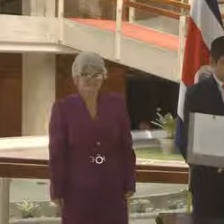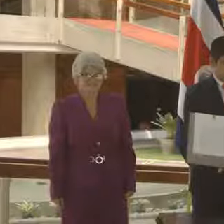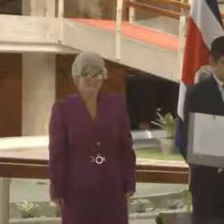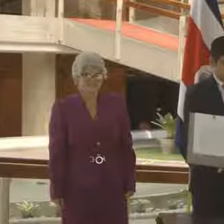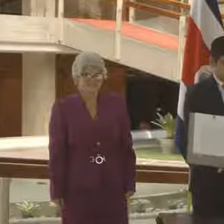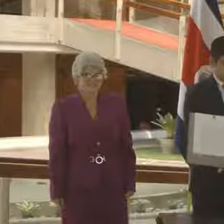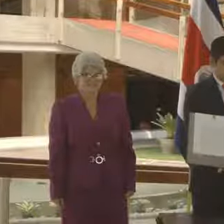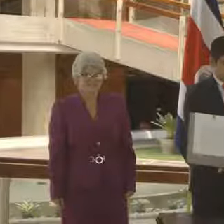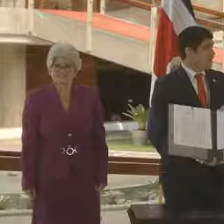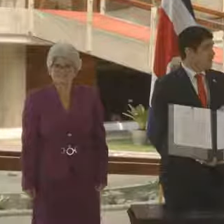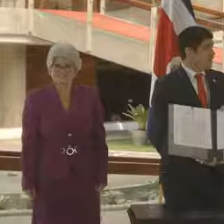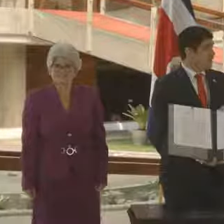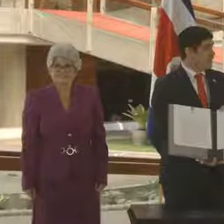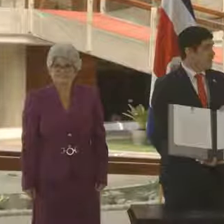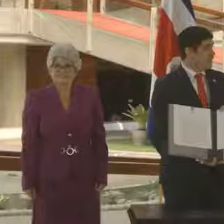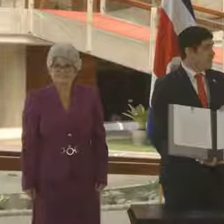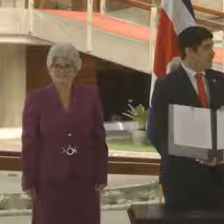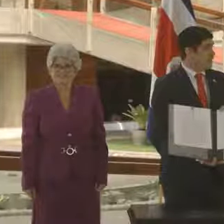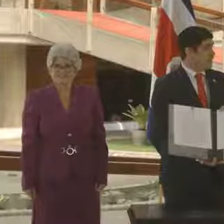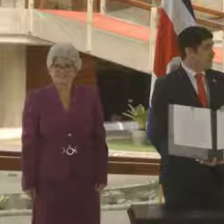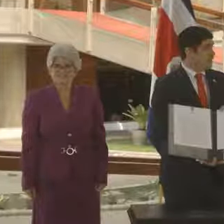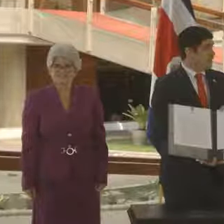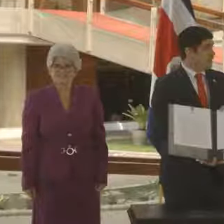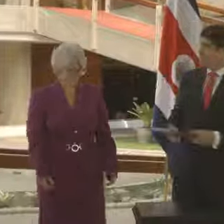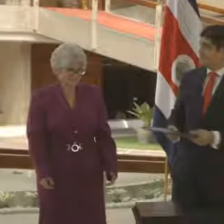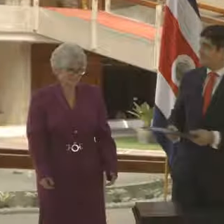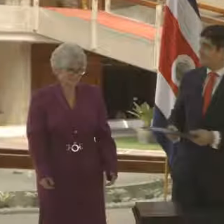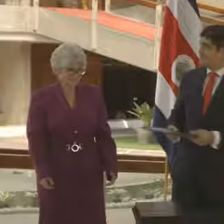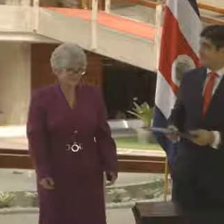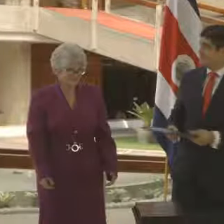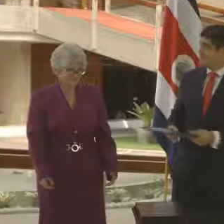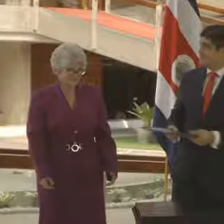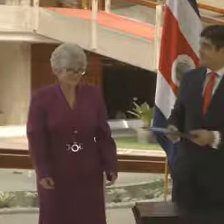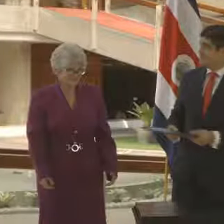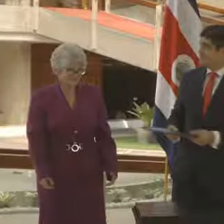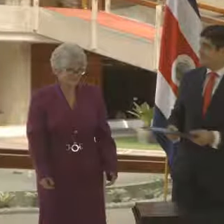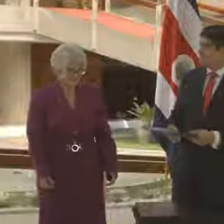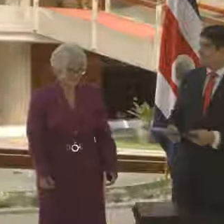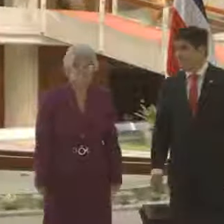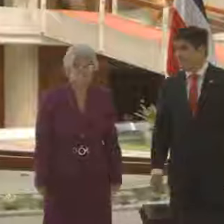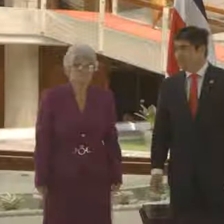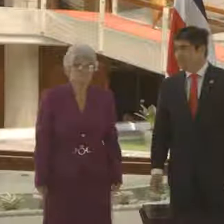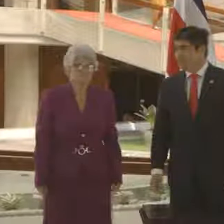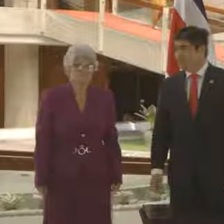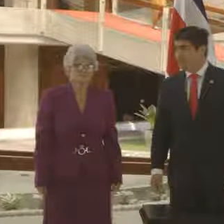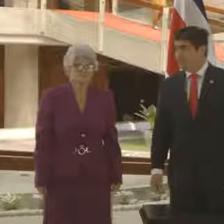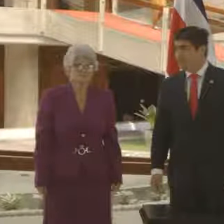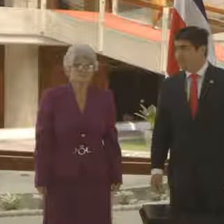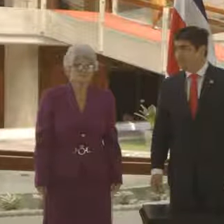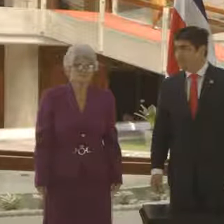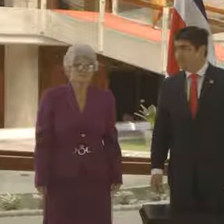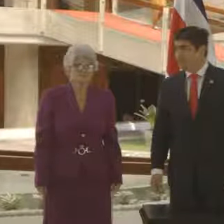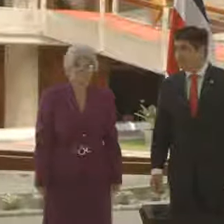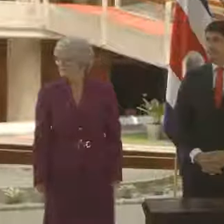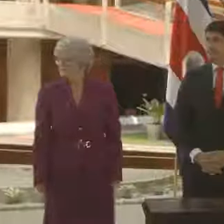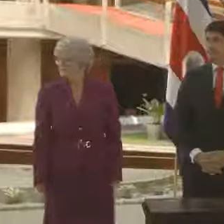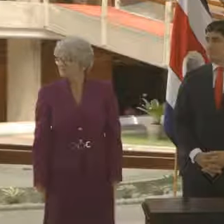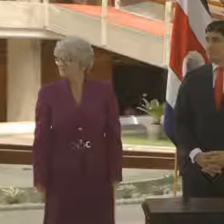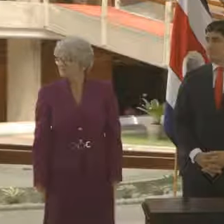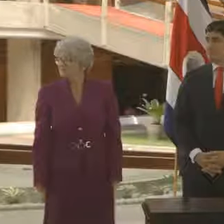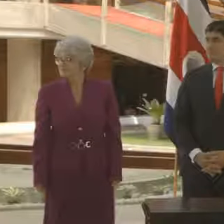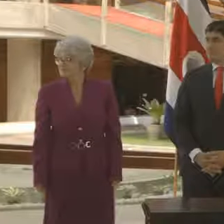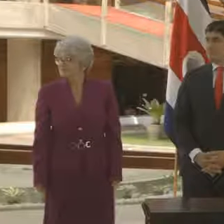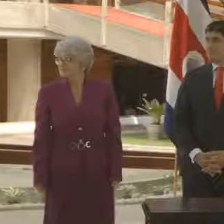Procedemos, señores colegas periodistas, a la firma del decreto que trata